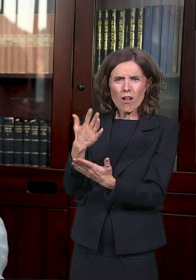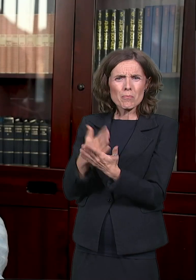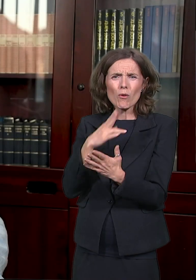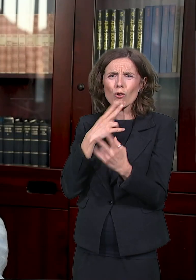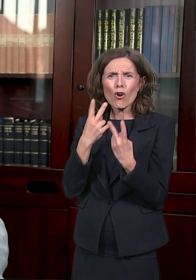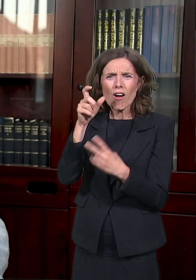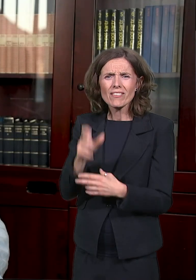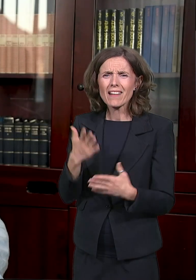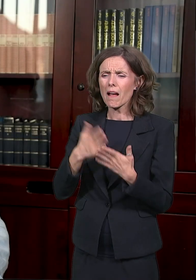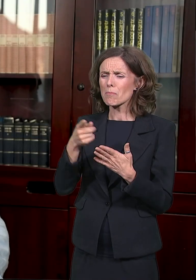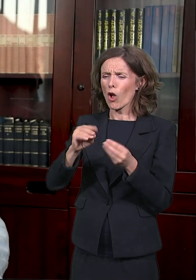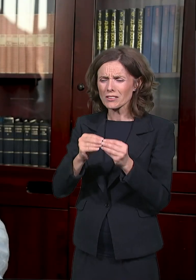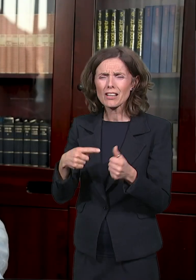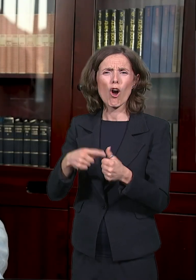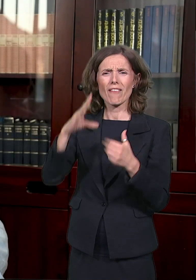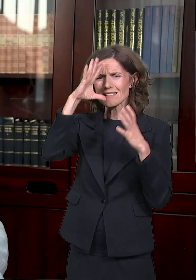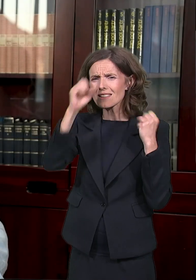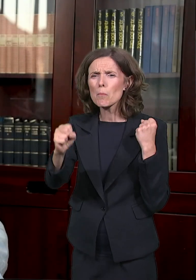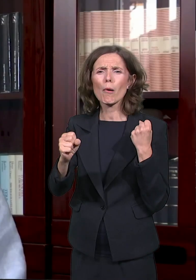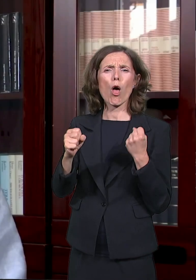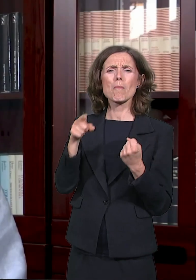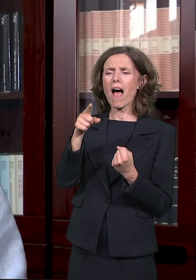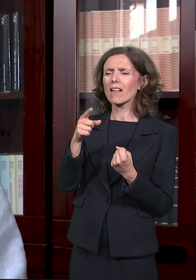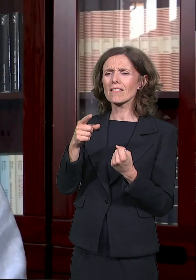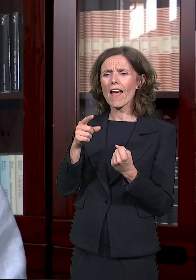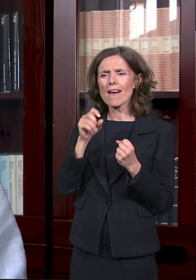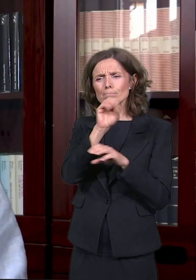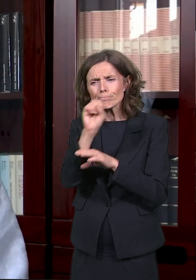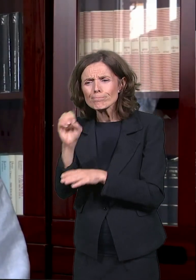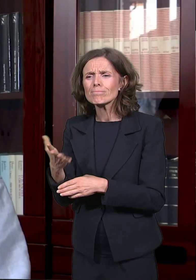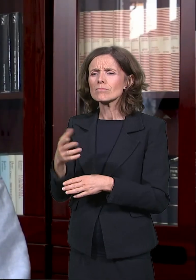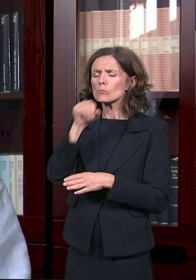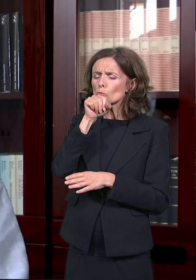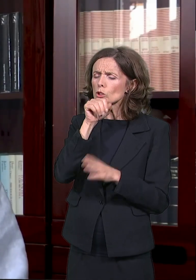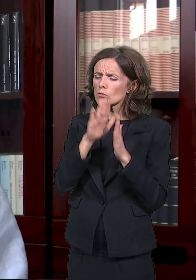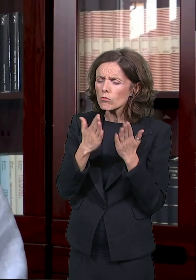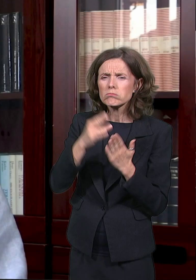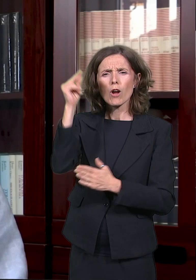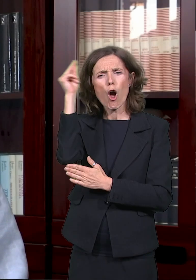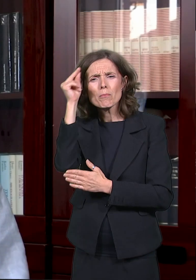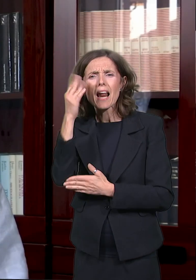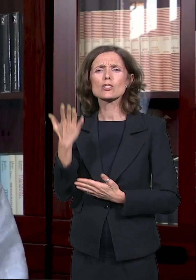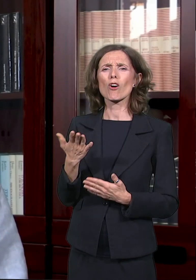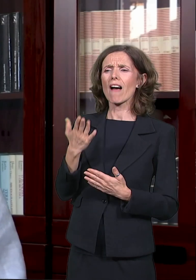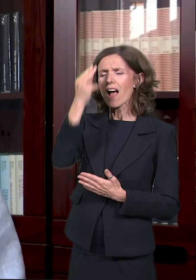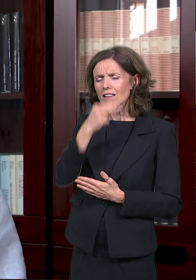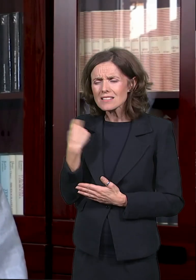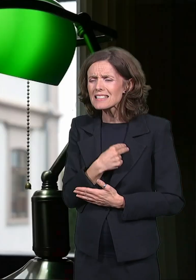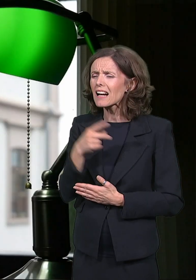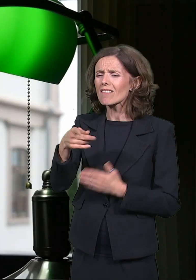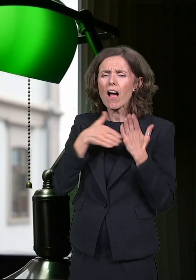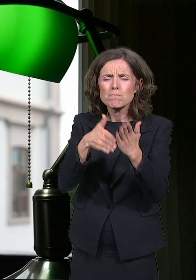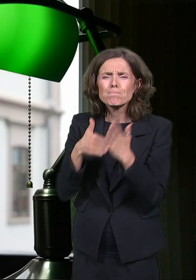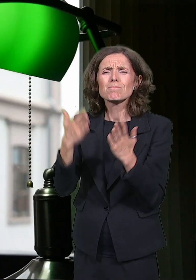duhovniku, čoveku knjige, čoveku ikone, čoveku pomoći, čoveku brige, čoveku